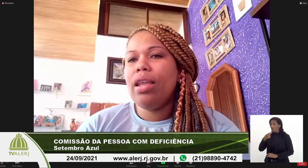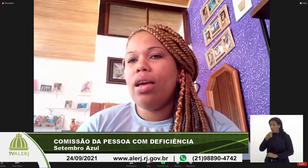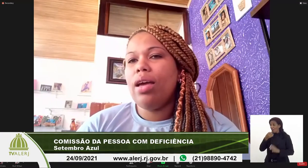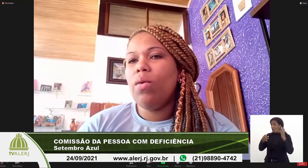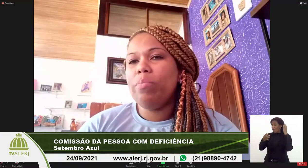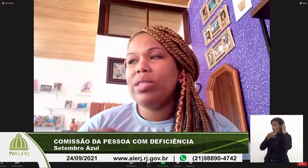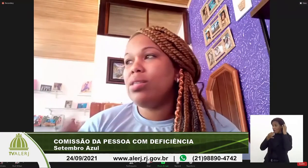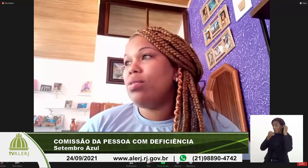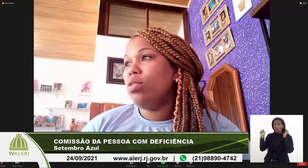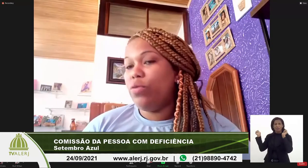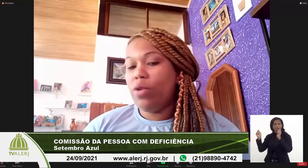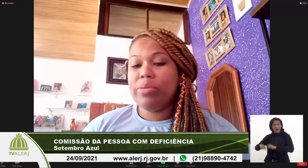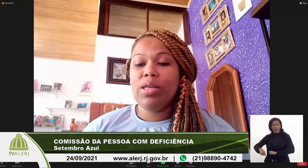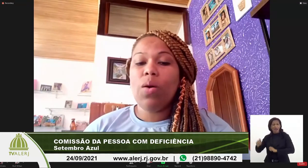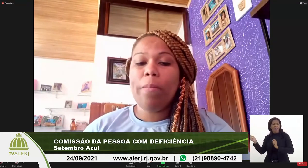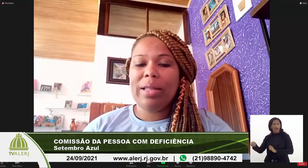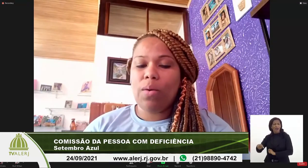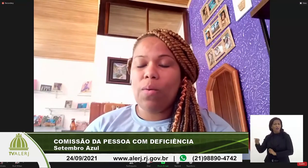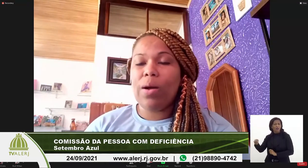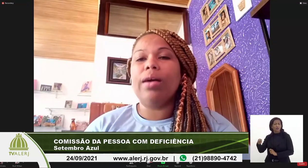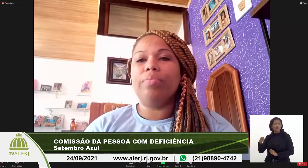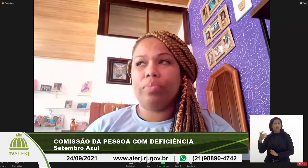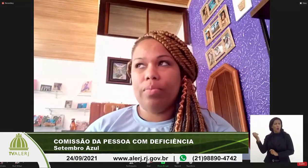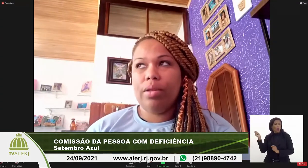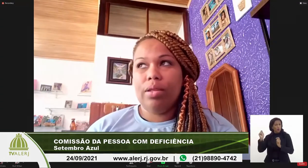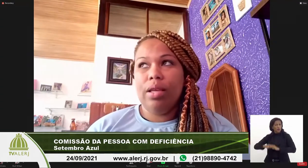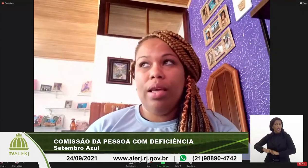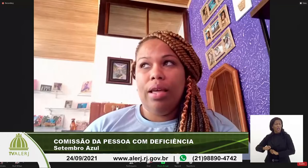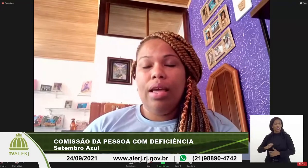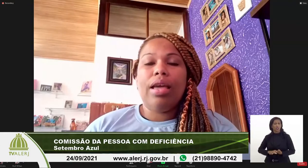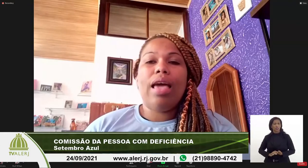que, pesquisando, foi psicopedagoga.